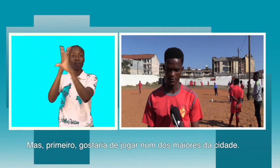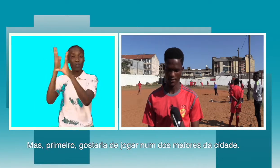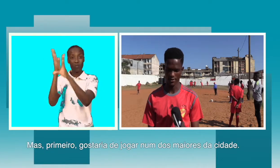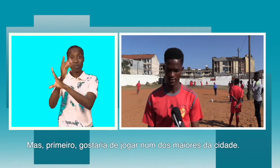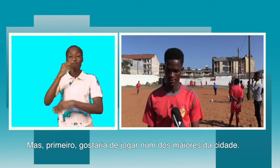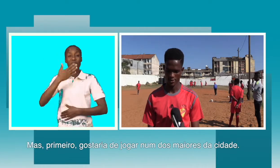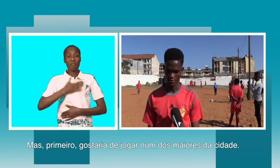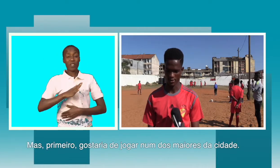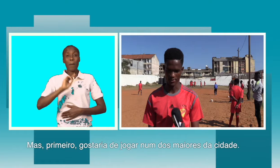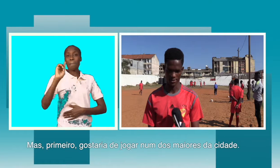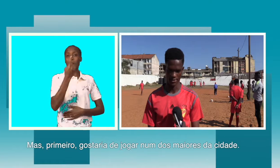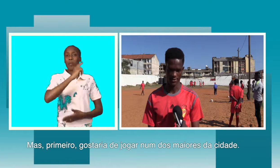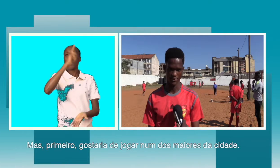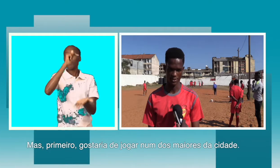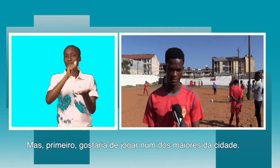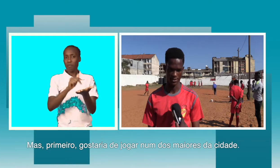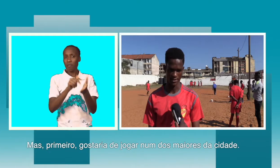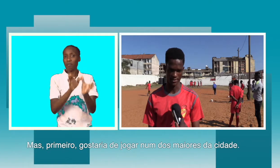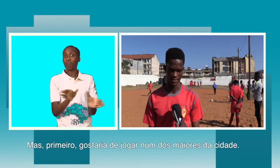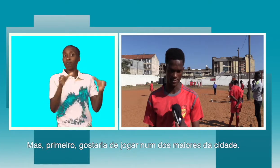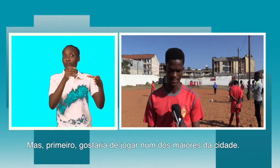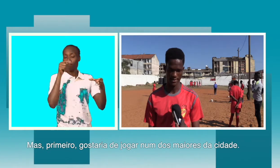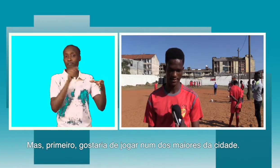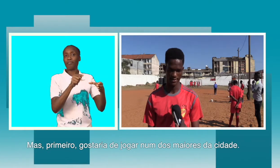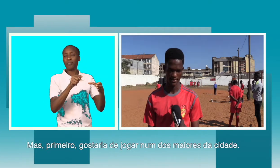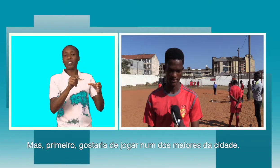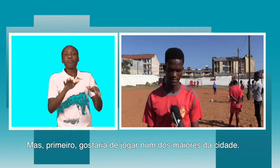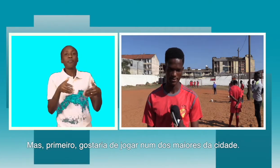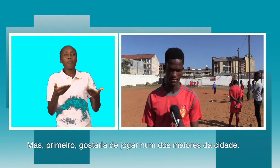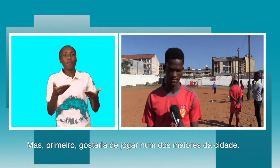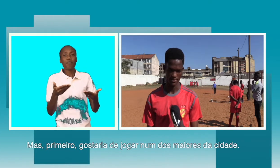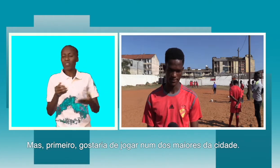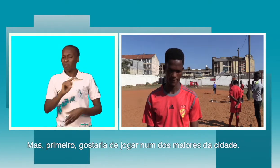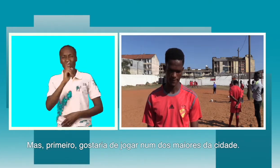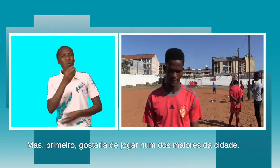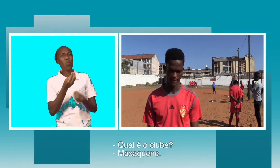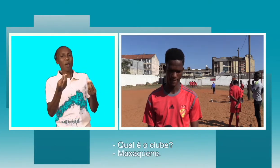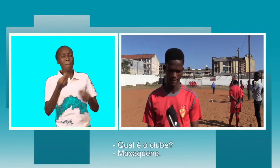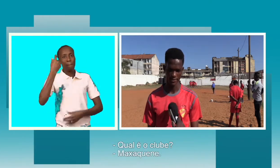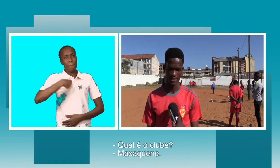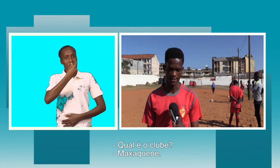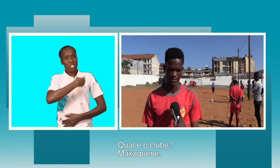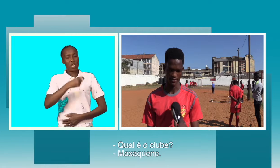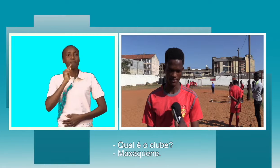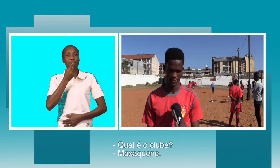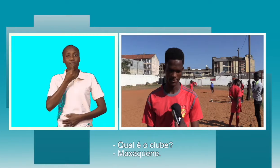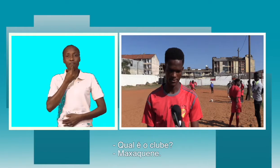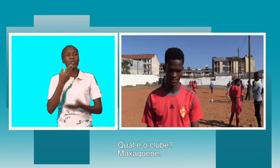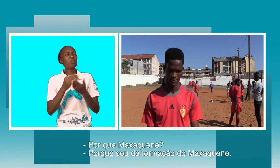lugar, jogar numa das equipes mais grandes da cidade. Qual seria? Machaghen. Por que é